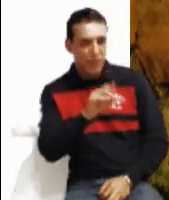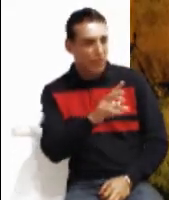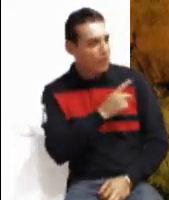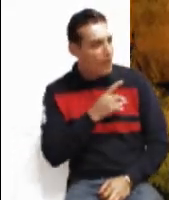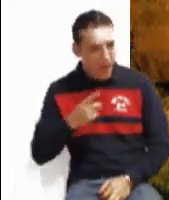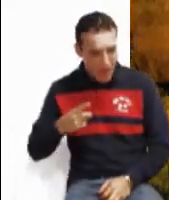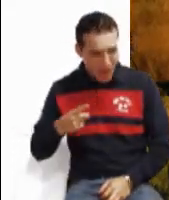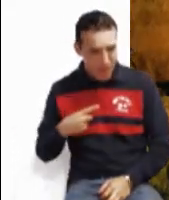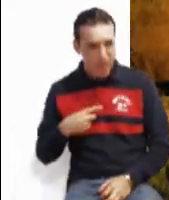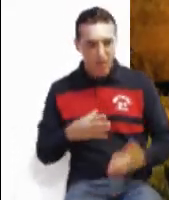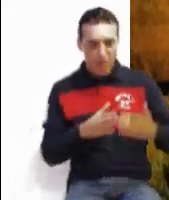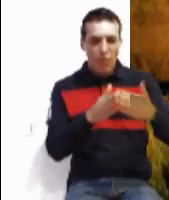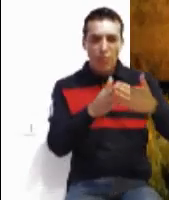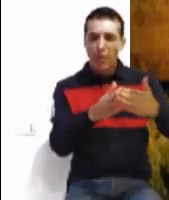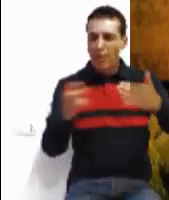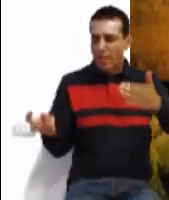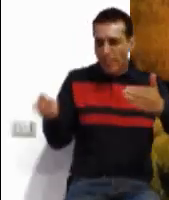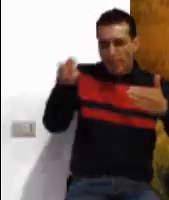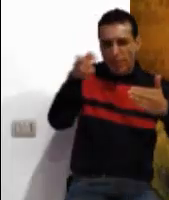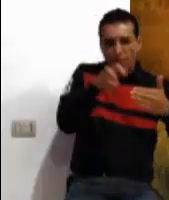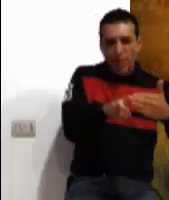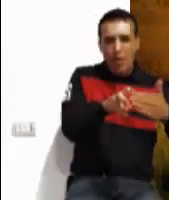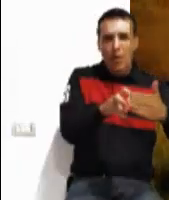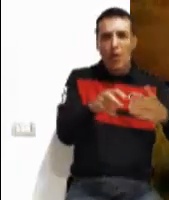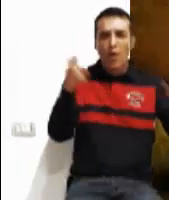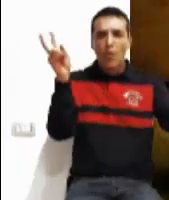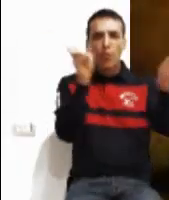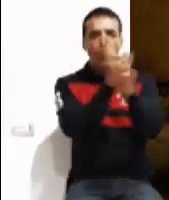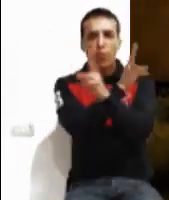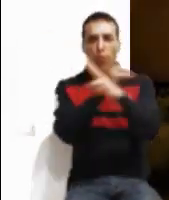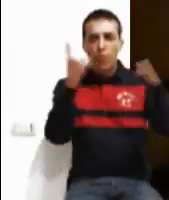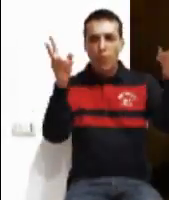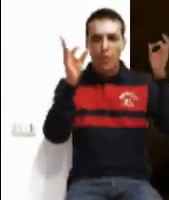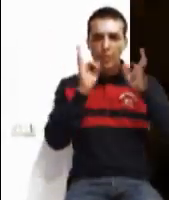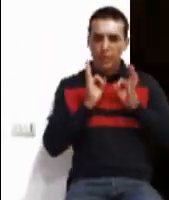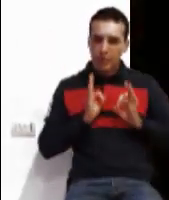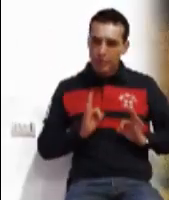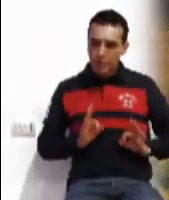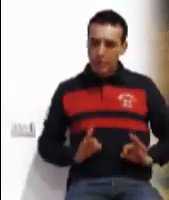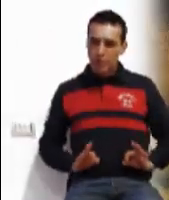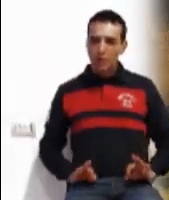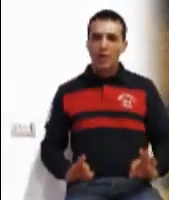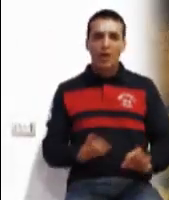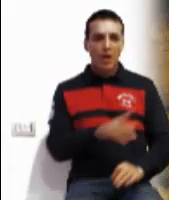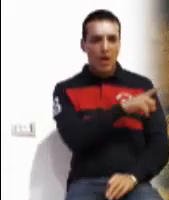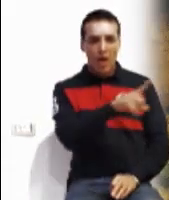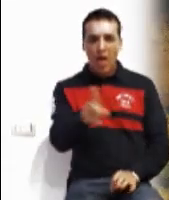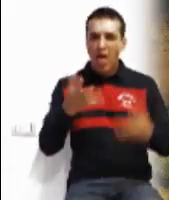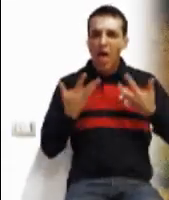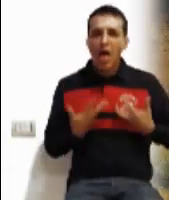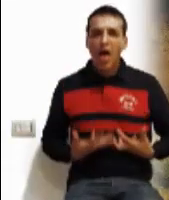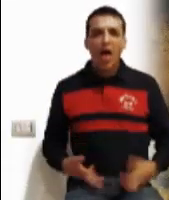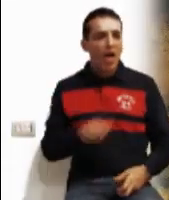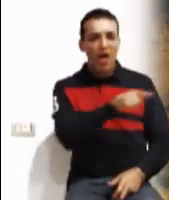barca con ellos y se calmó el viento Todos estaban llenos de espanto, y es que no habían